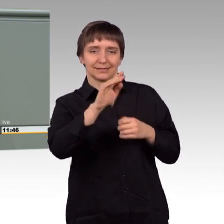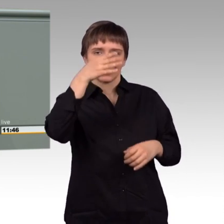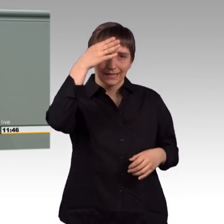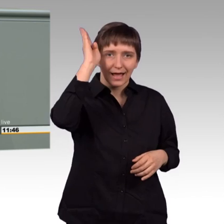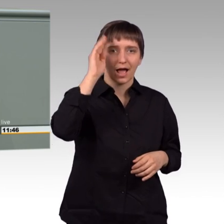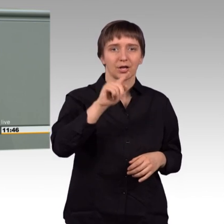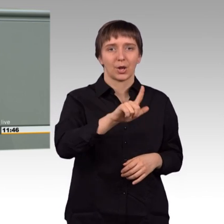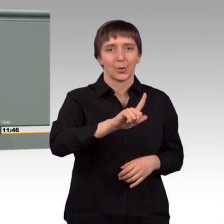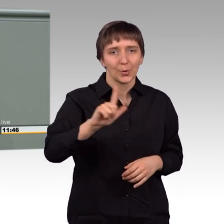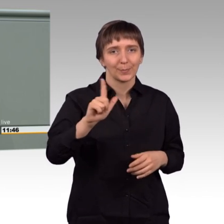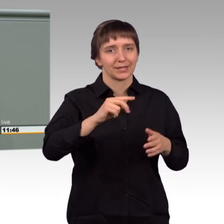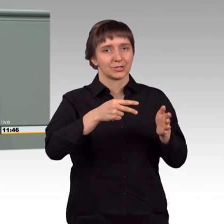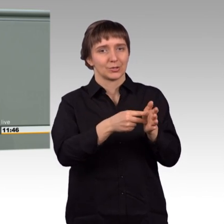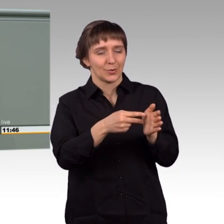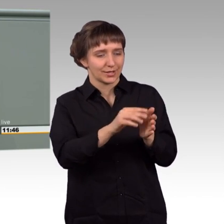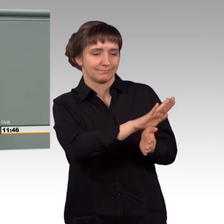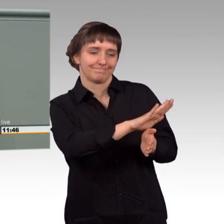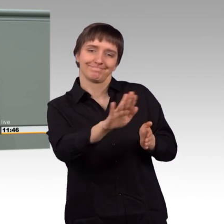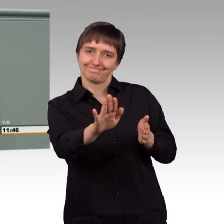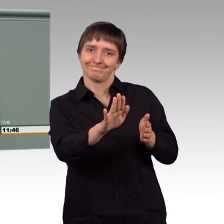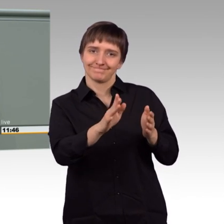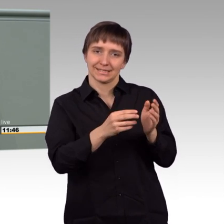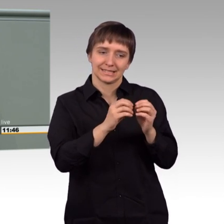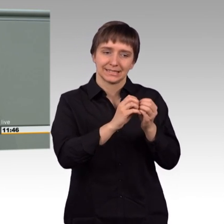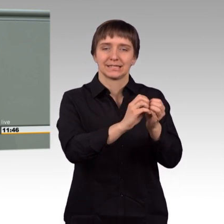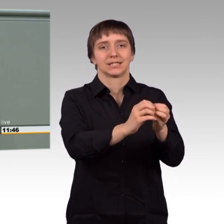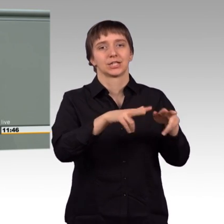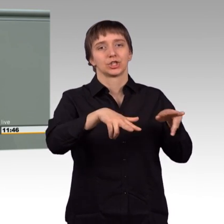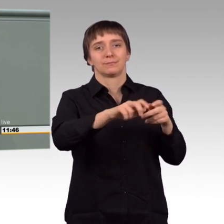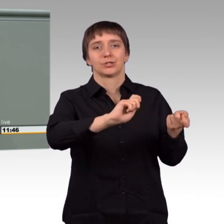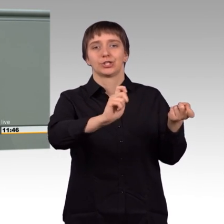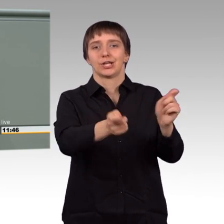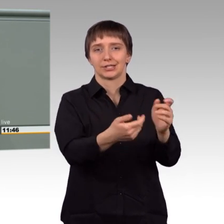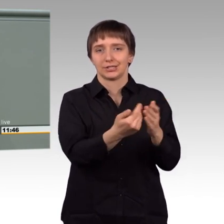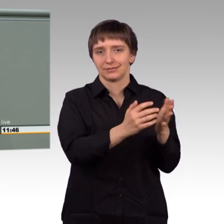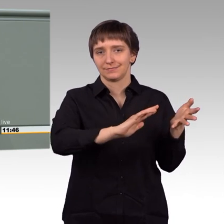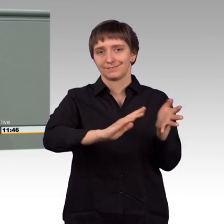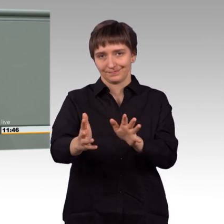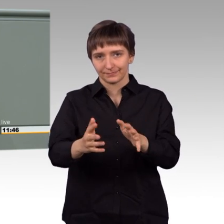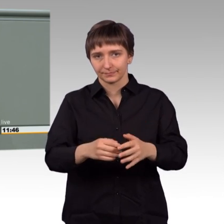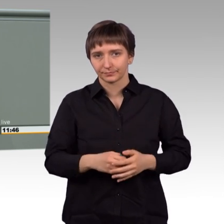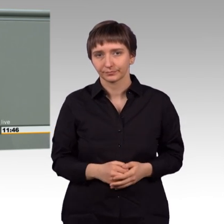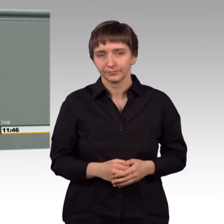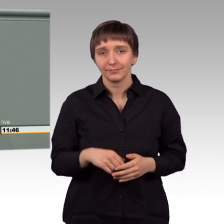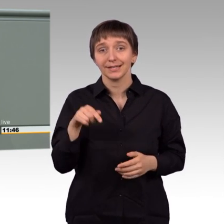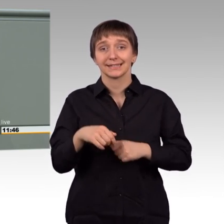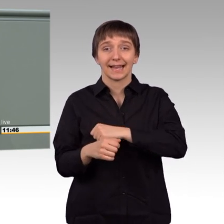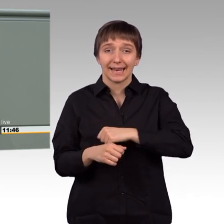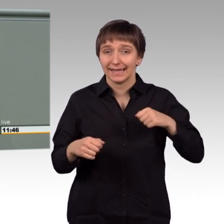und in Syrien weiter eskaliert. Die Linke, das möchte ich mal betonen, war von Beginn an